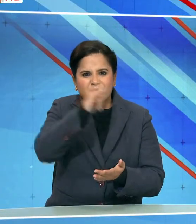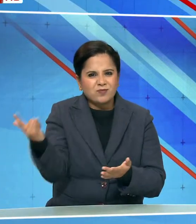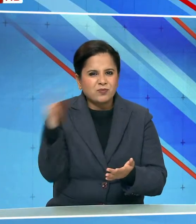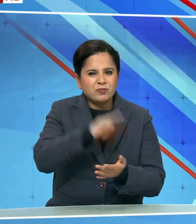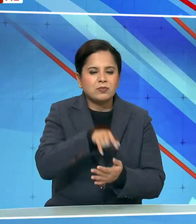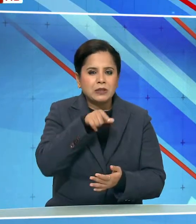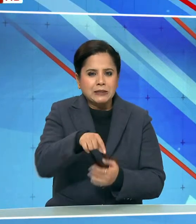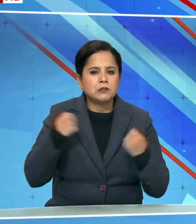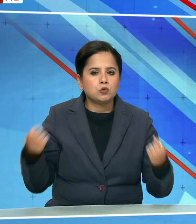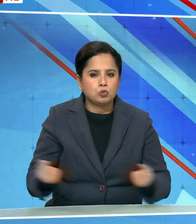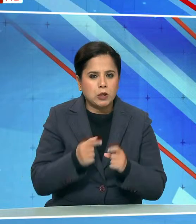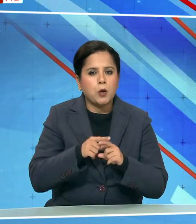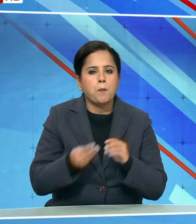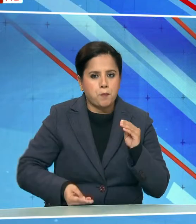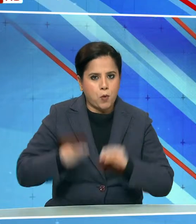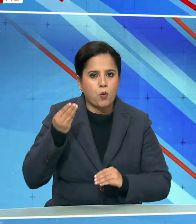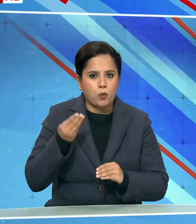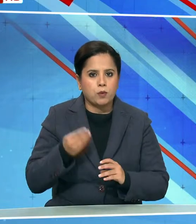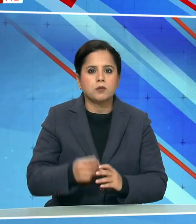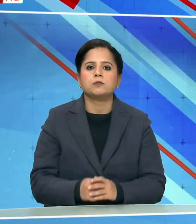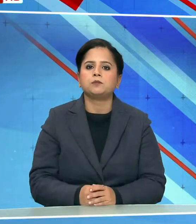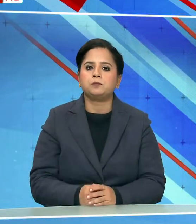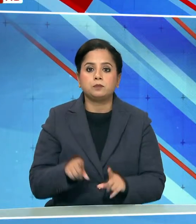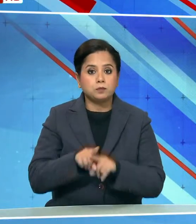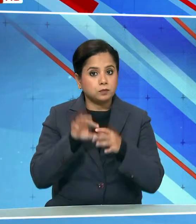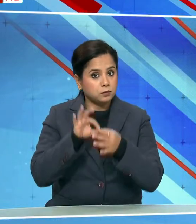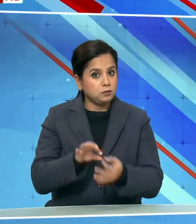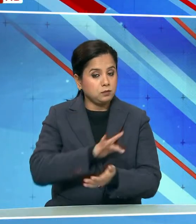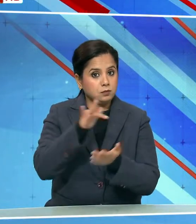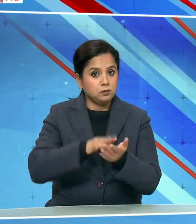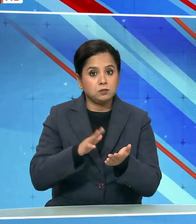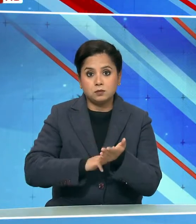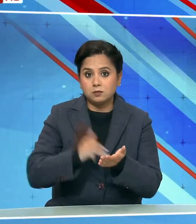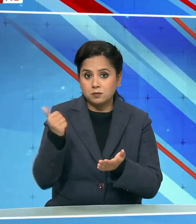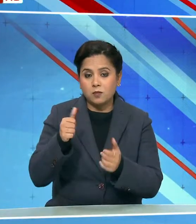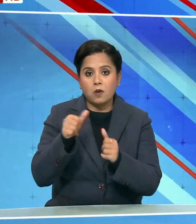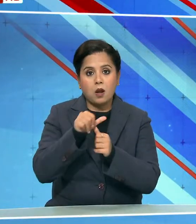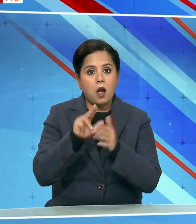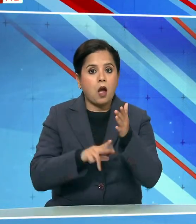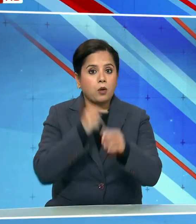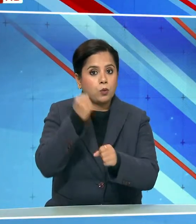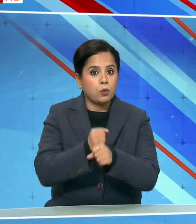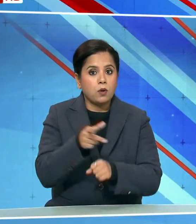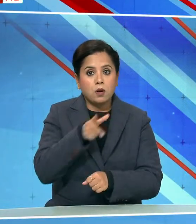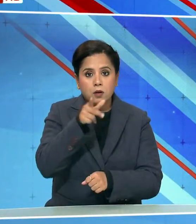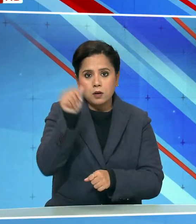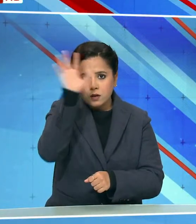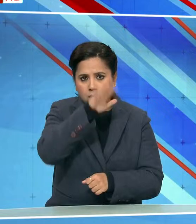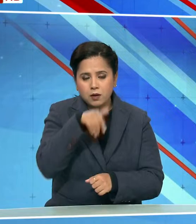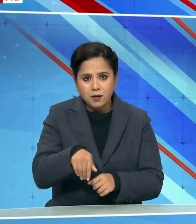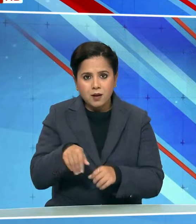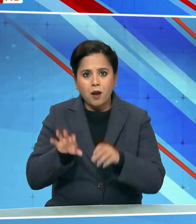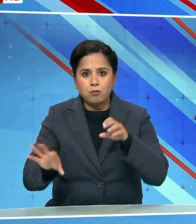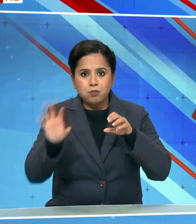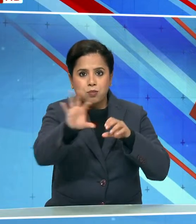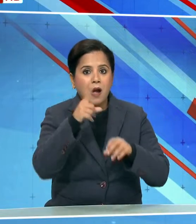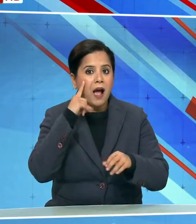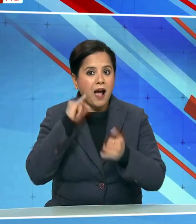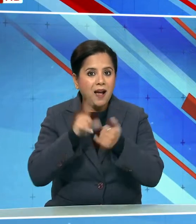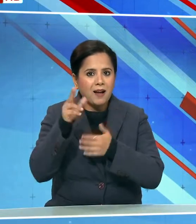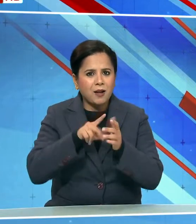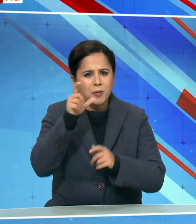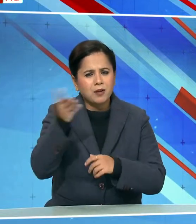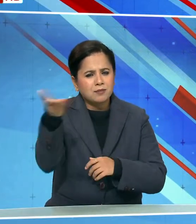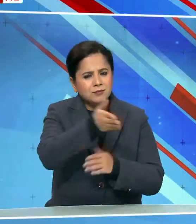बहुत प्रैस करें इसी बीच केंद्री मंत्री अनुराक स सिहाथाकृर ने भी भारतिये द्वीपों को लोगों को